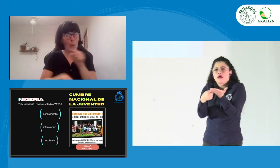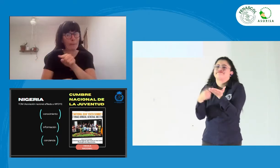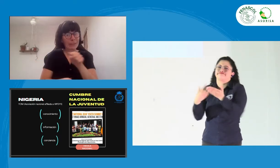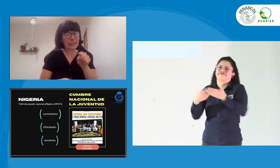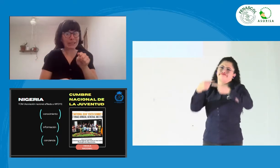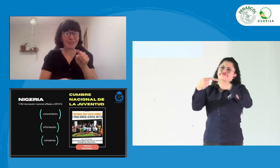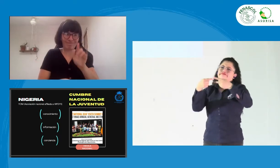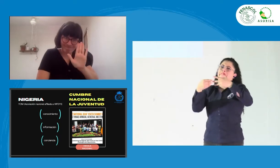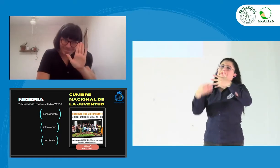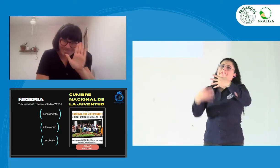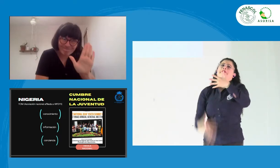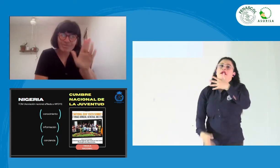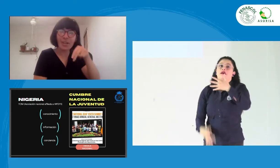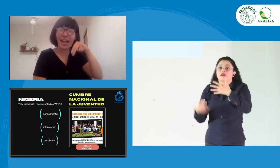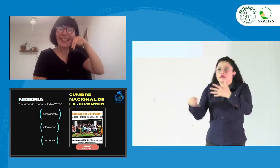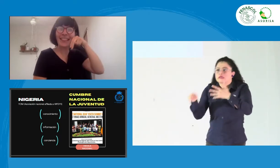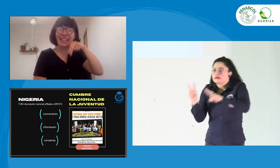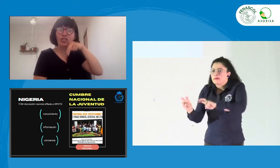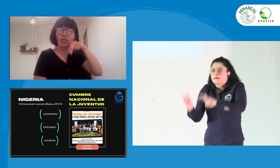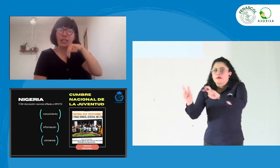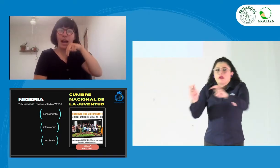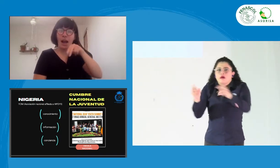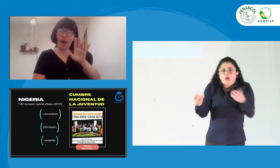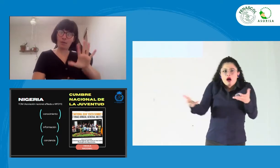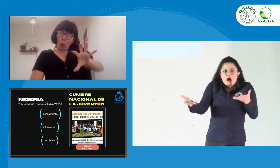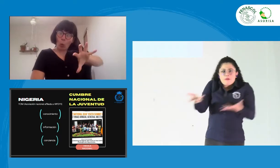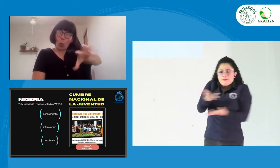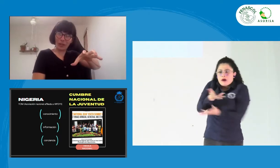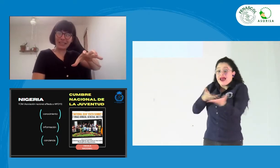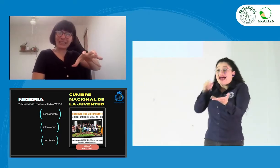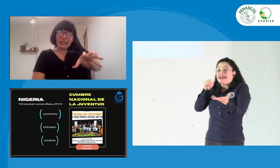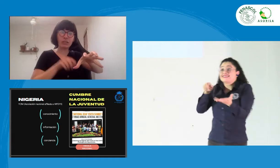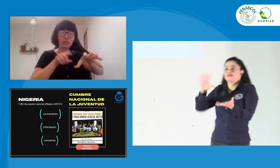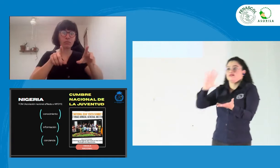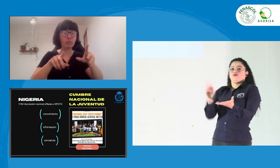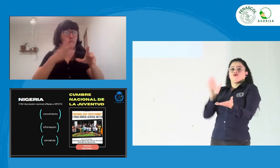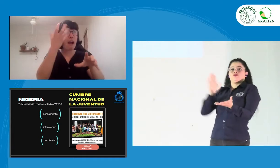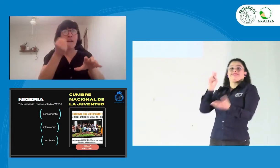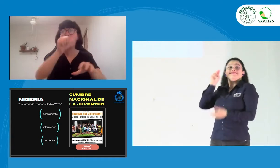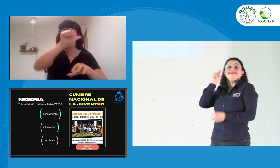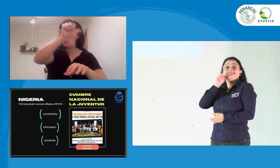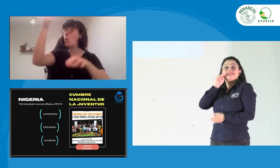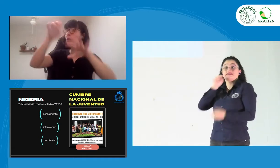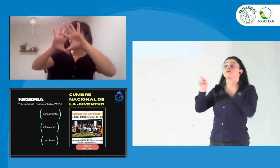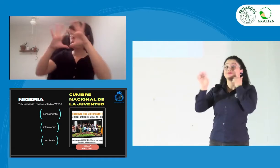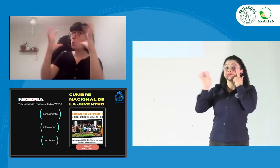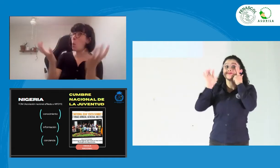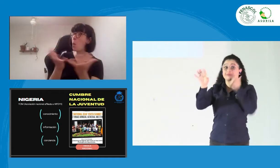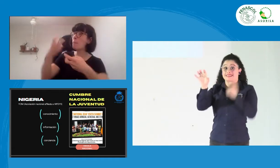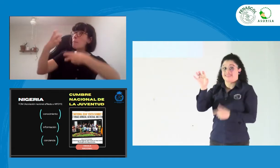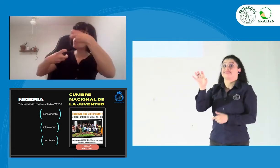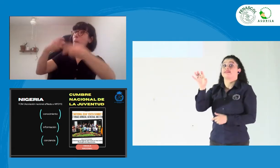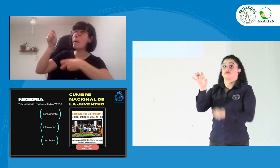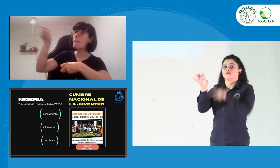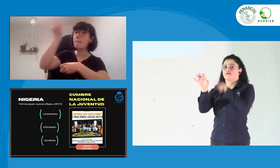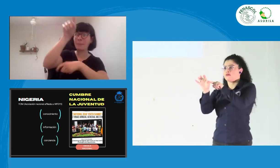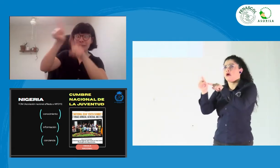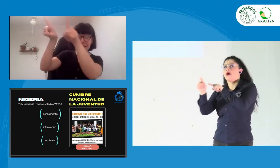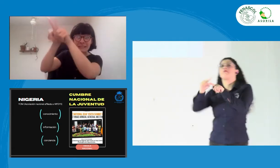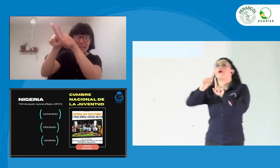Y muchos otros temas muy importantes propios de la región de África y propios de